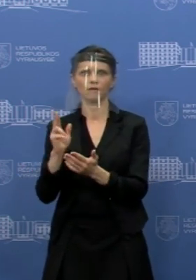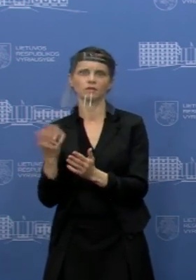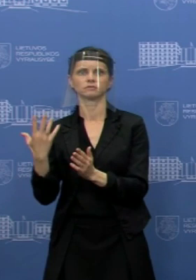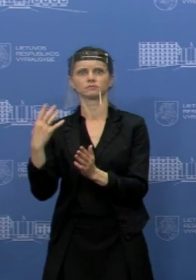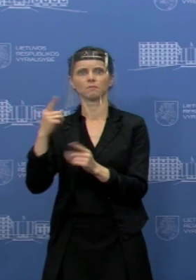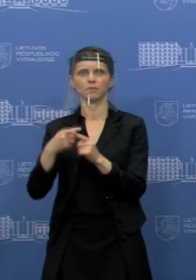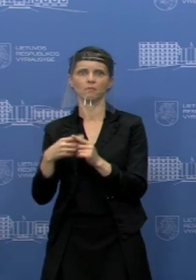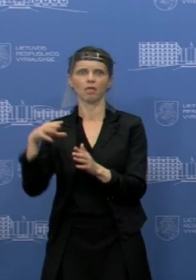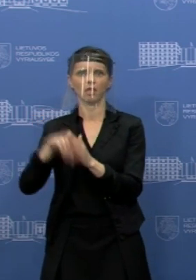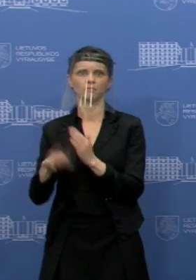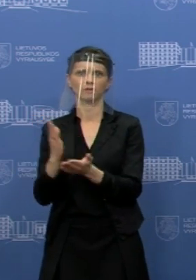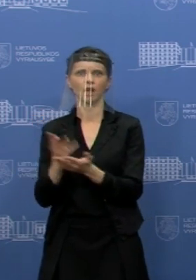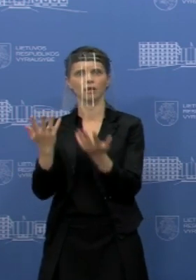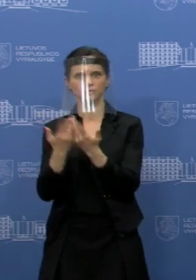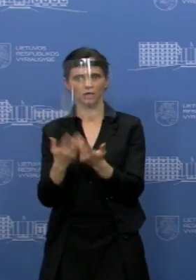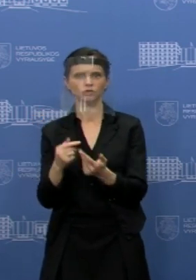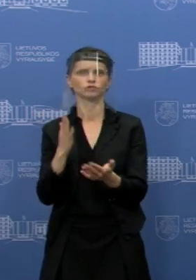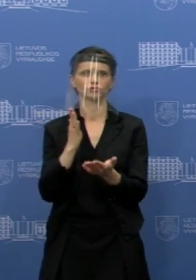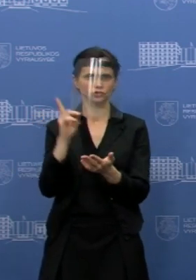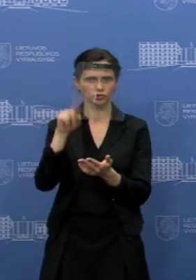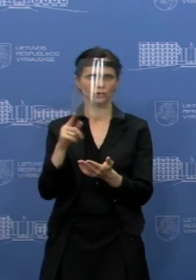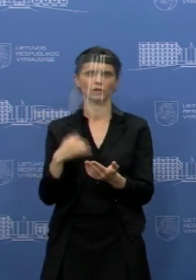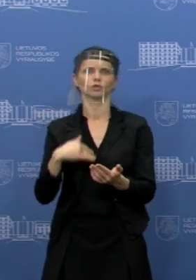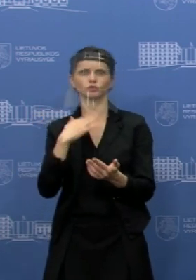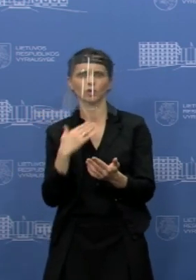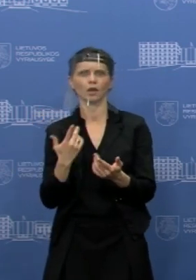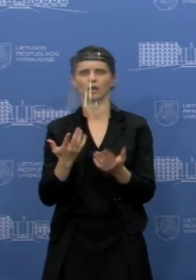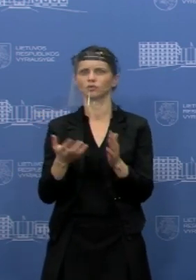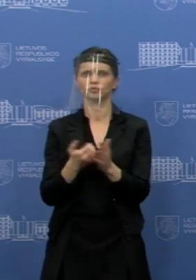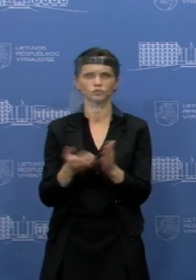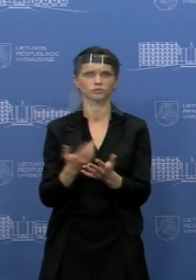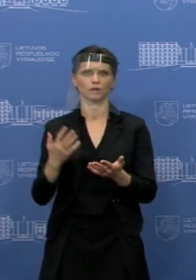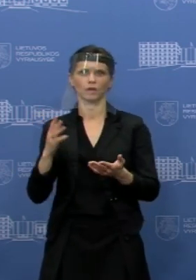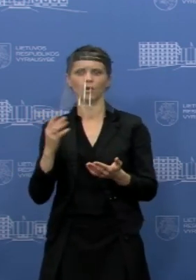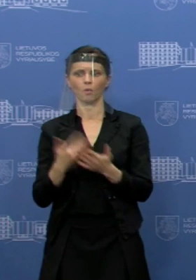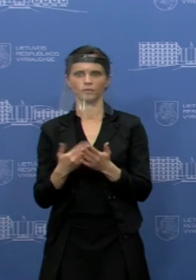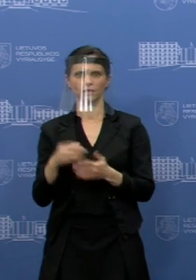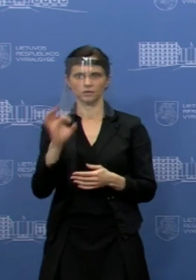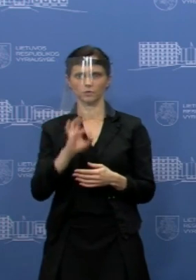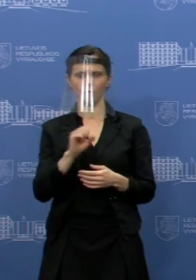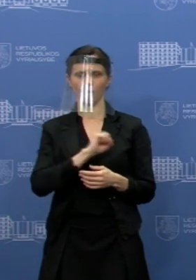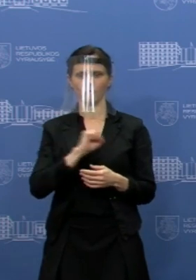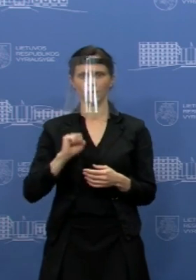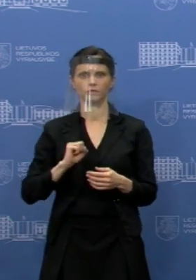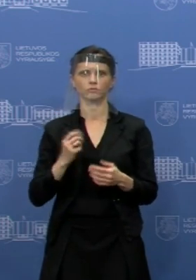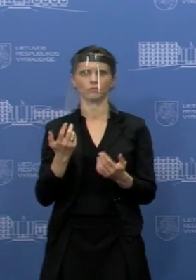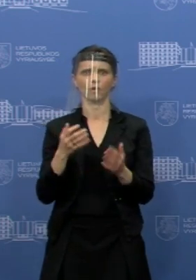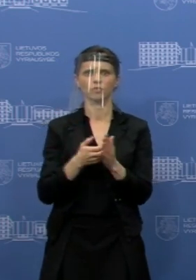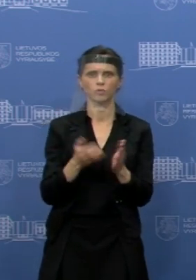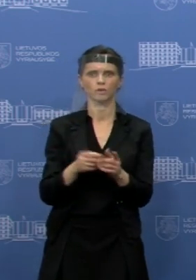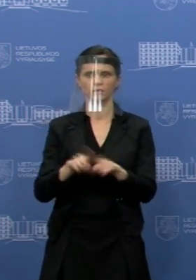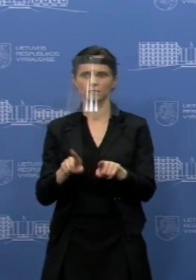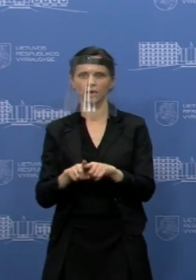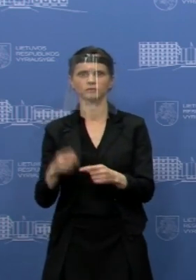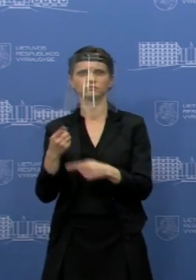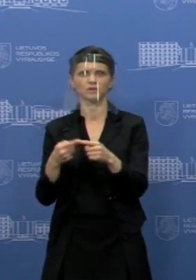turit jūs tos skaičius, ar yra jisai pakankamas, ar nieko netruksta, nes kalbama vėlgi apie mediku, galima trūkumą, lovų, o kaip yra